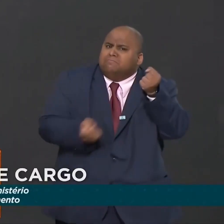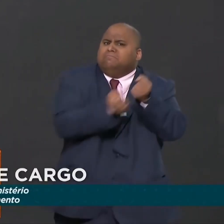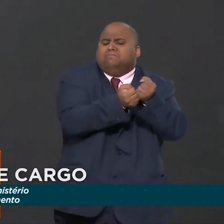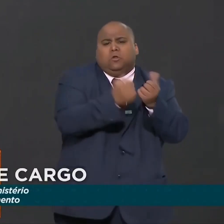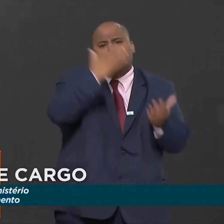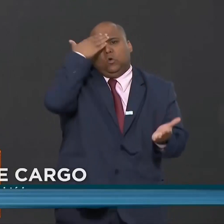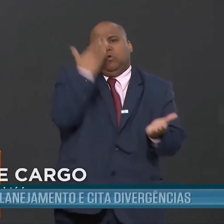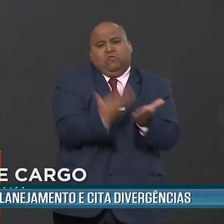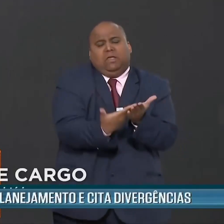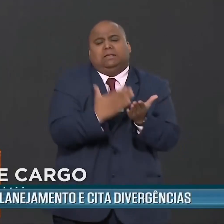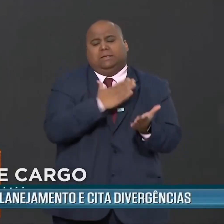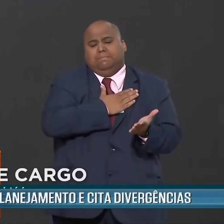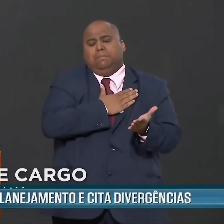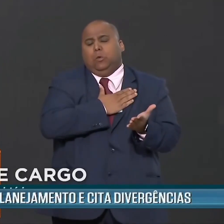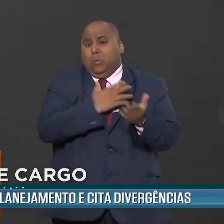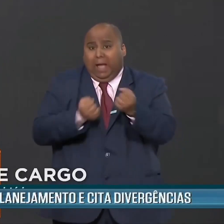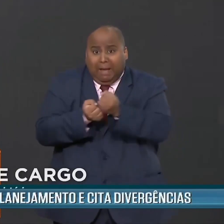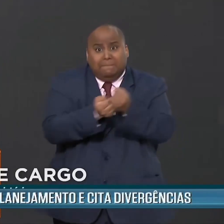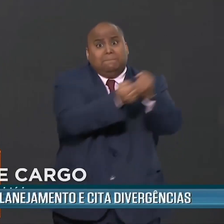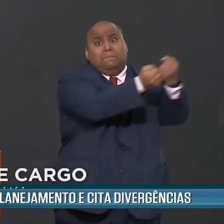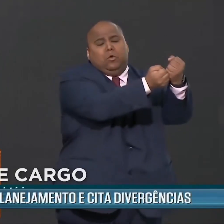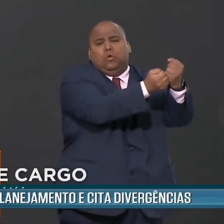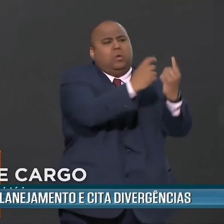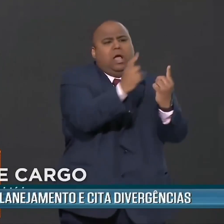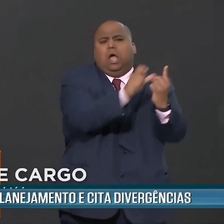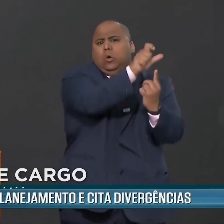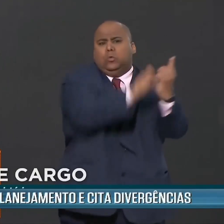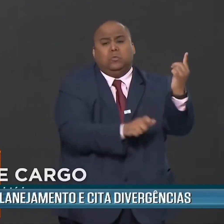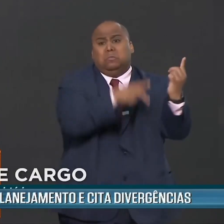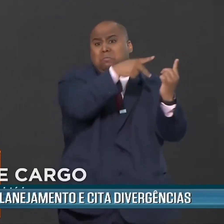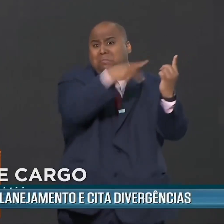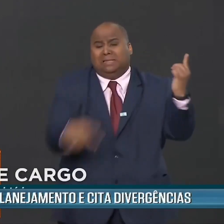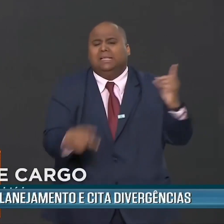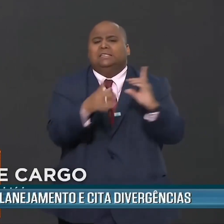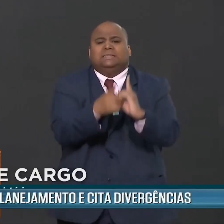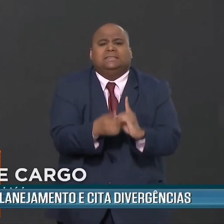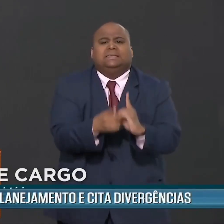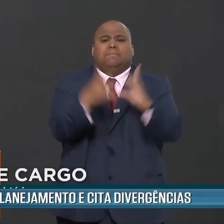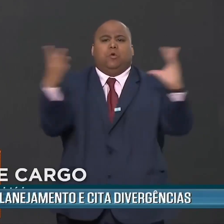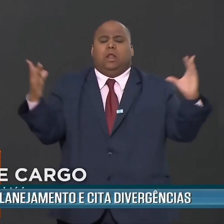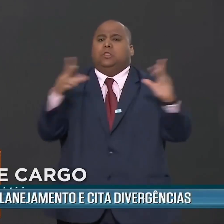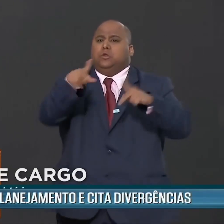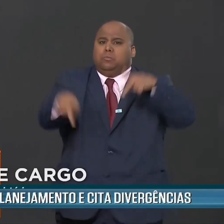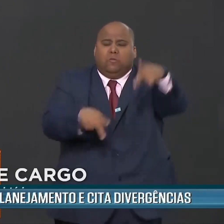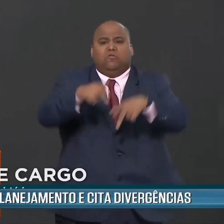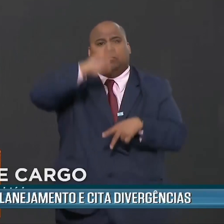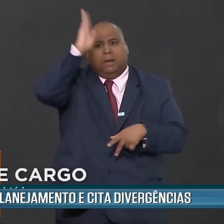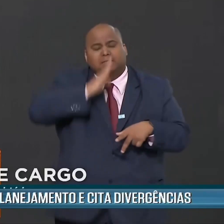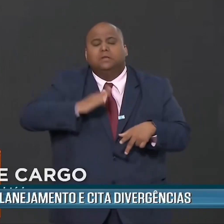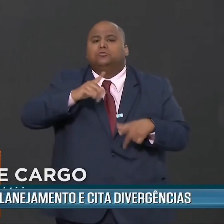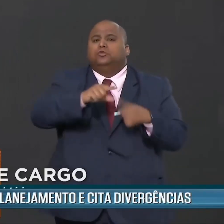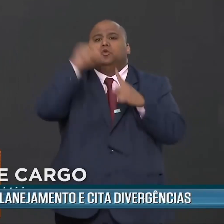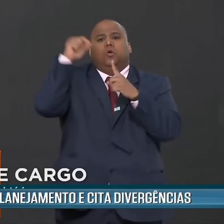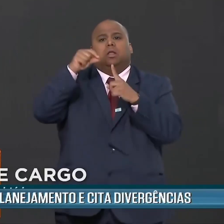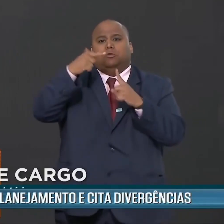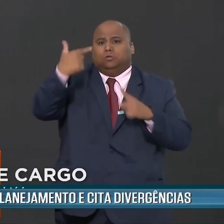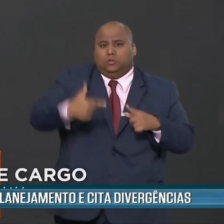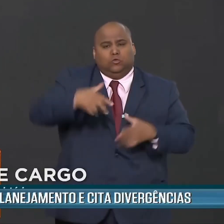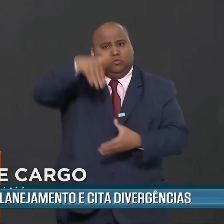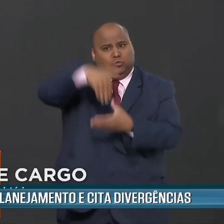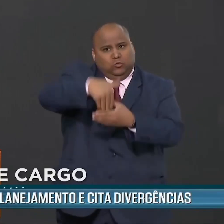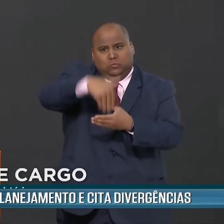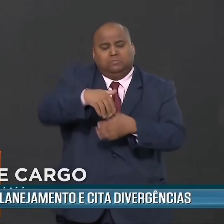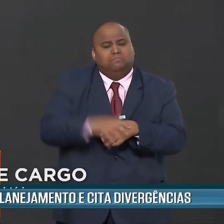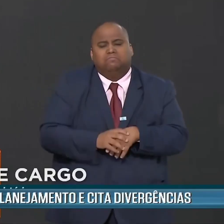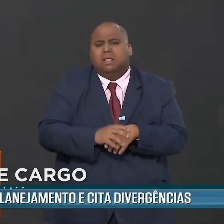Na abertura do discurso, Tebet disse que foi convidada por Lula para comandar uma pasta ligada à economia